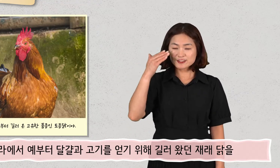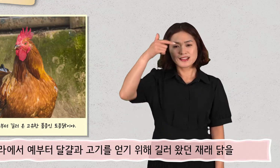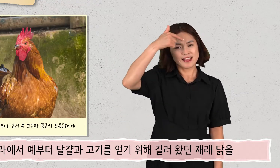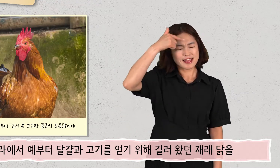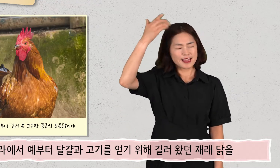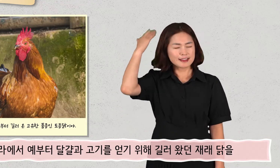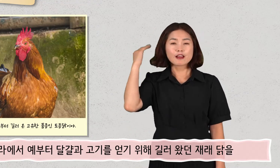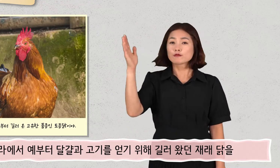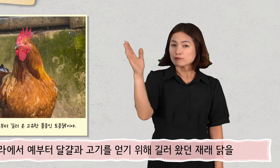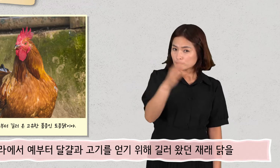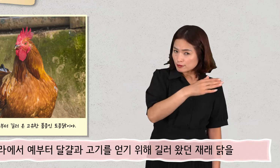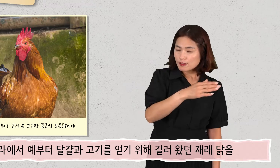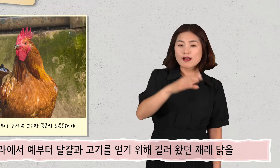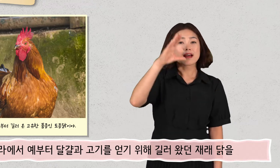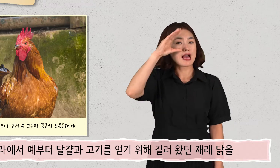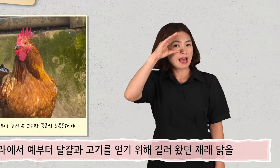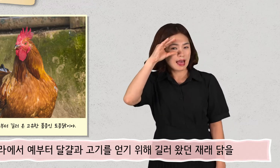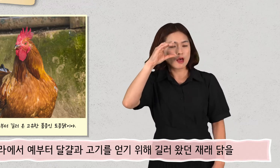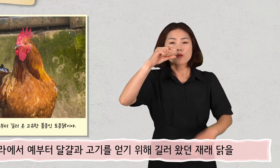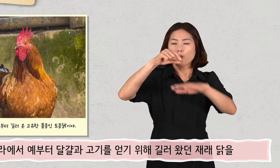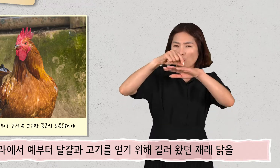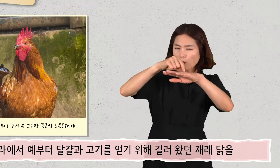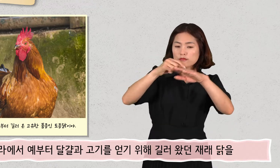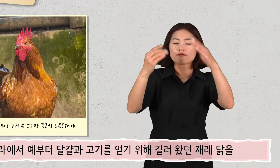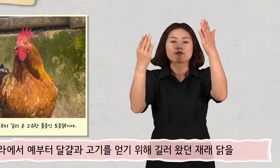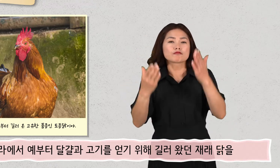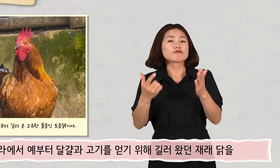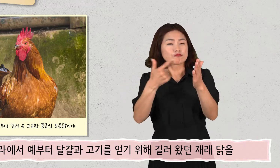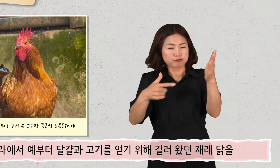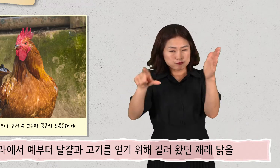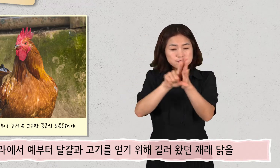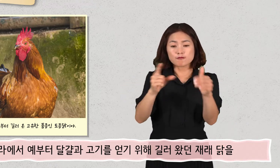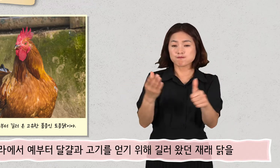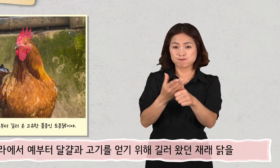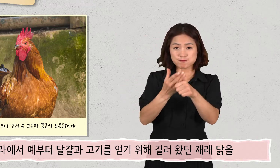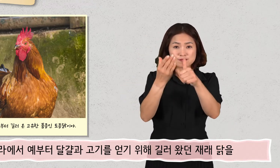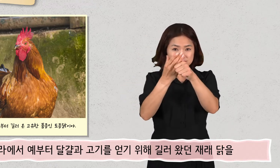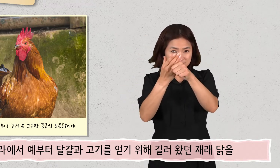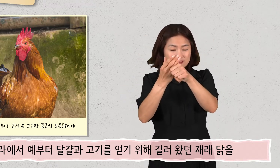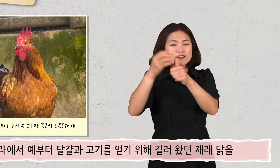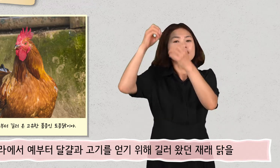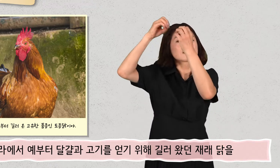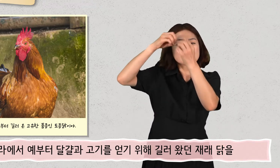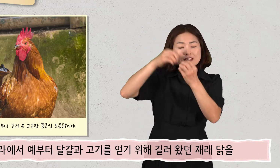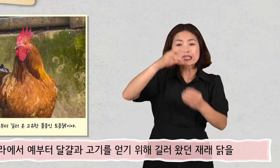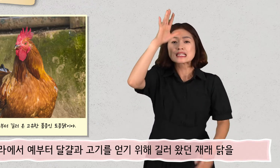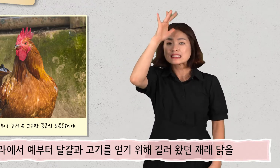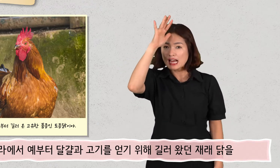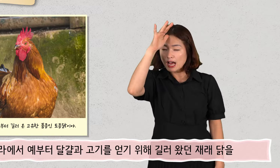우리나라에서 예로부터 달걀과 고기를 얻기 위해 길러왔던 재래 닭을